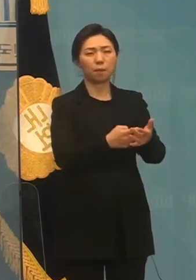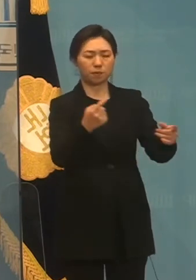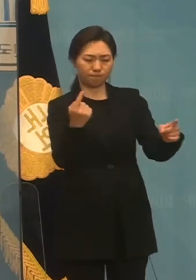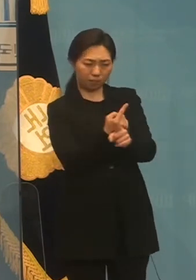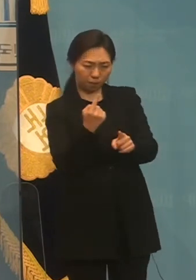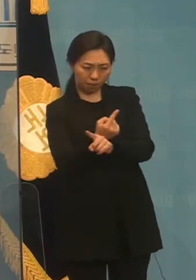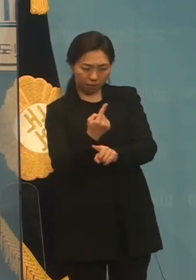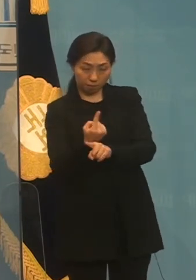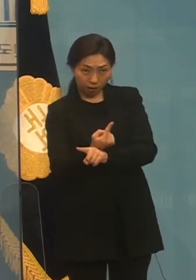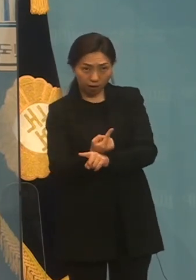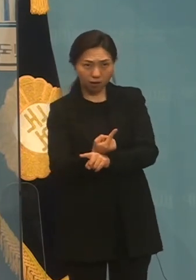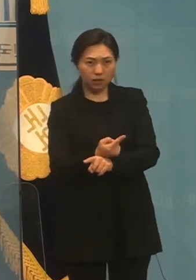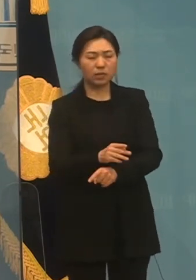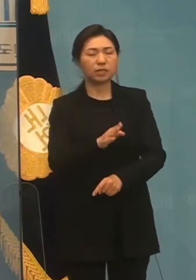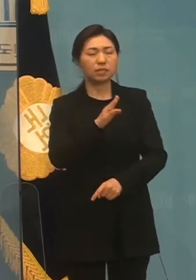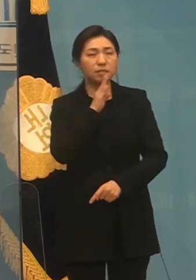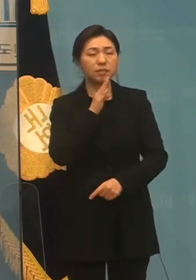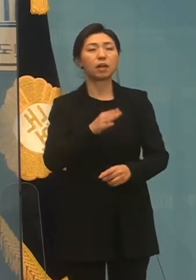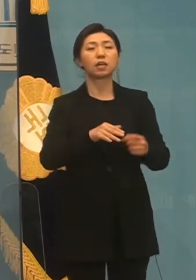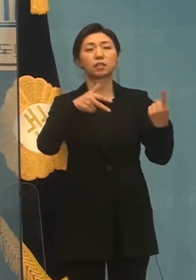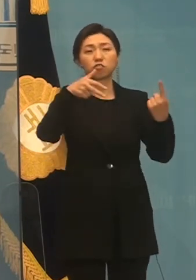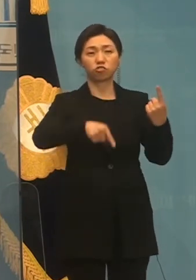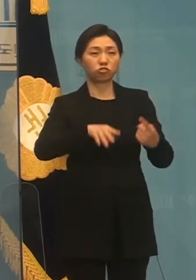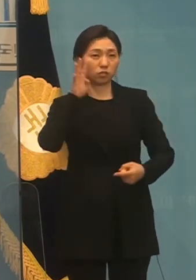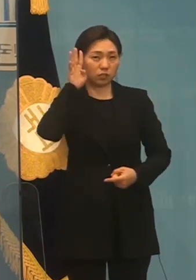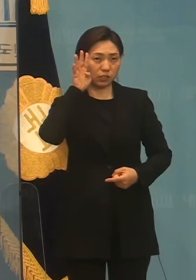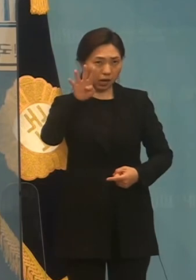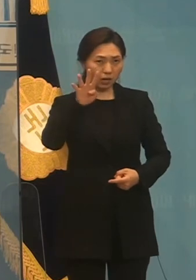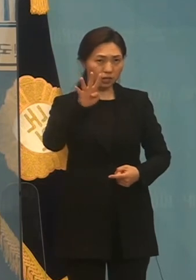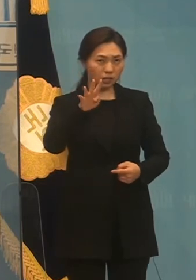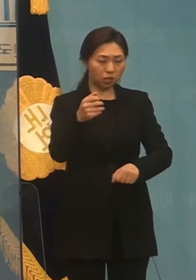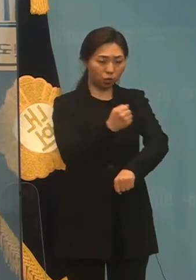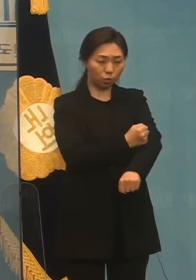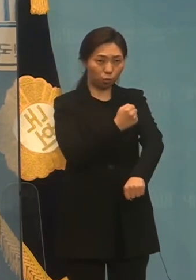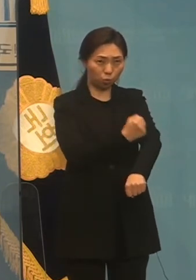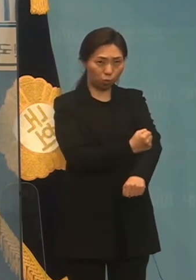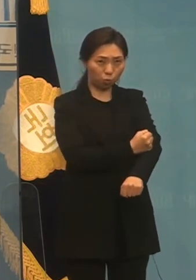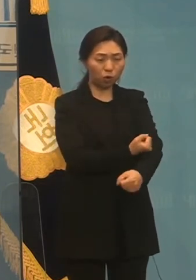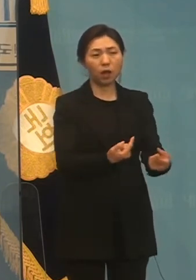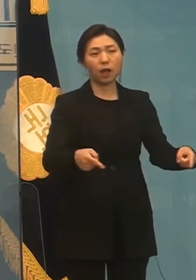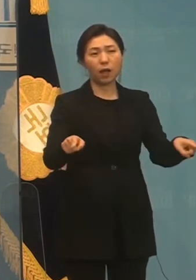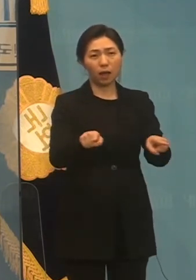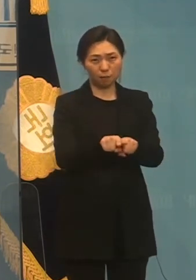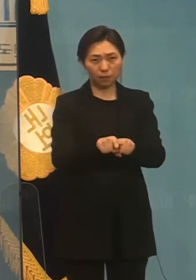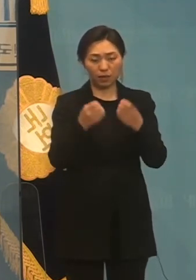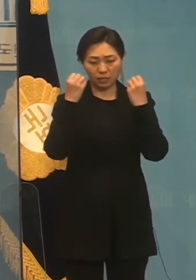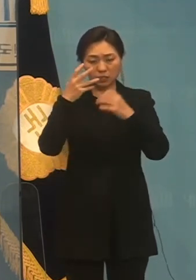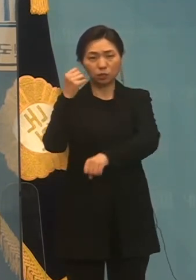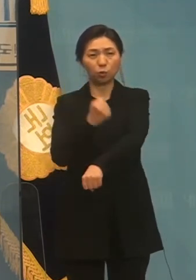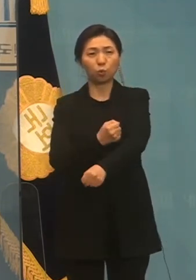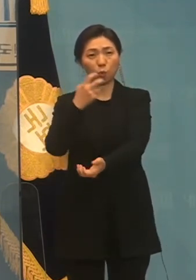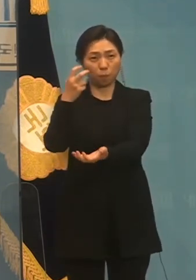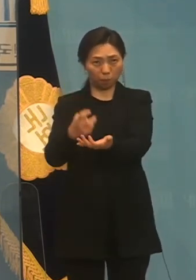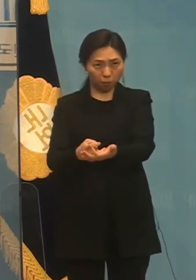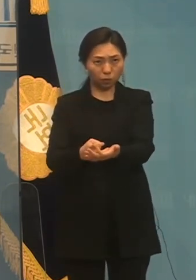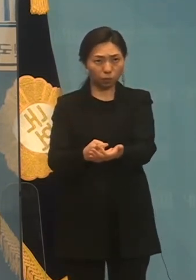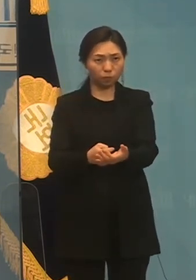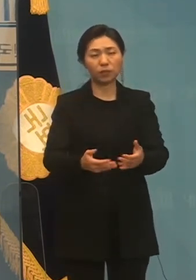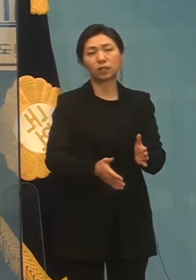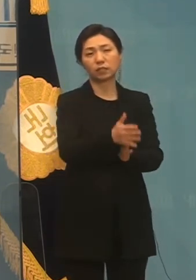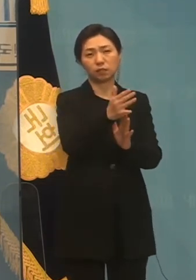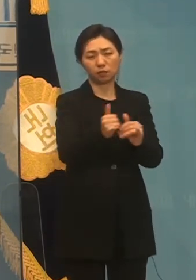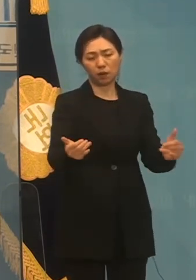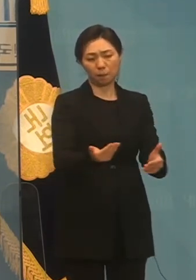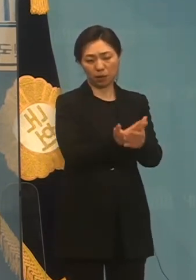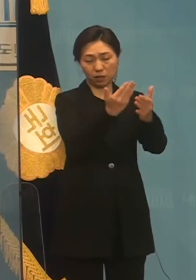뜯어보시는 것이 바로 주 4일제와 함께 추진하는 신노동법이고 이것이 시민이 선진국인 나라로